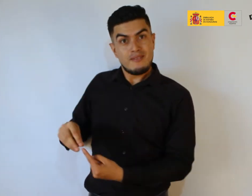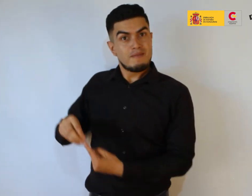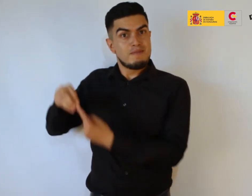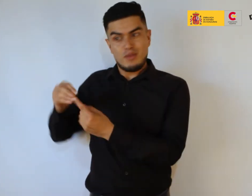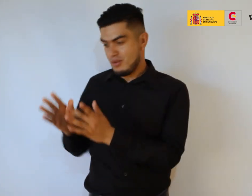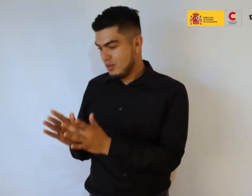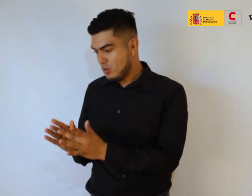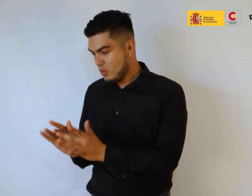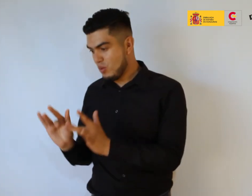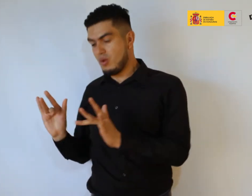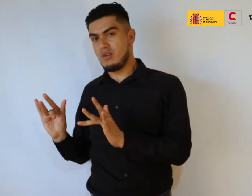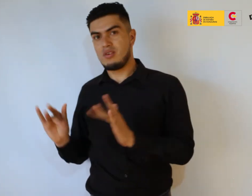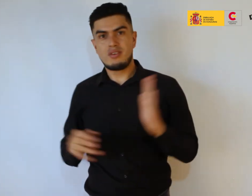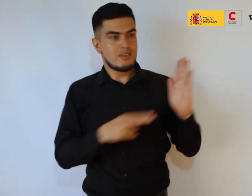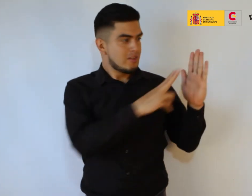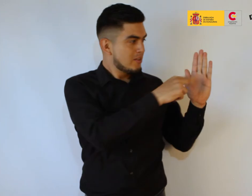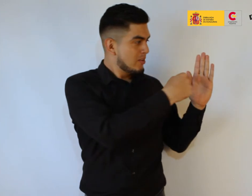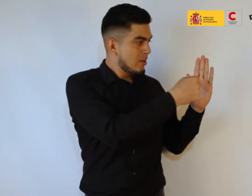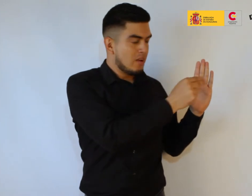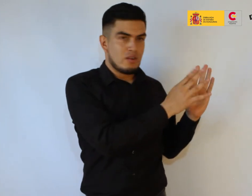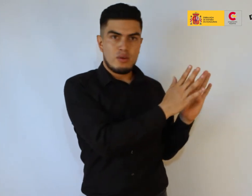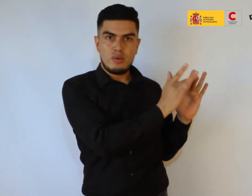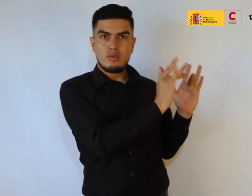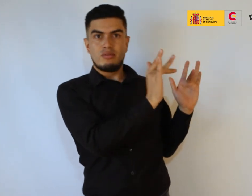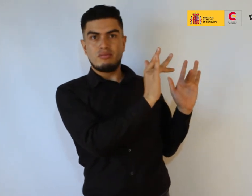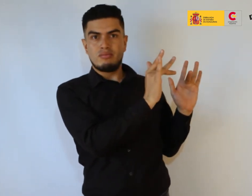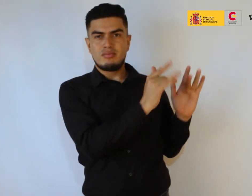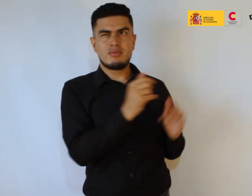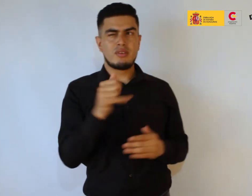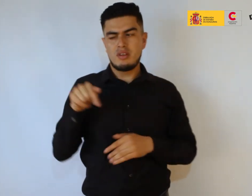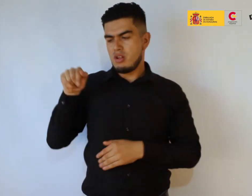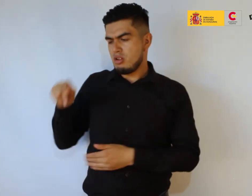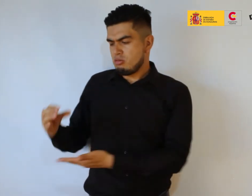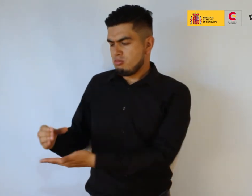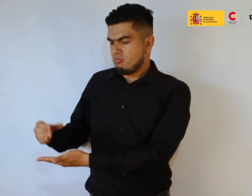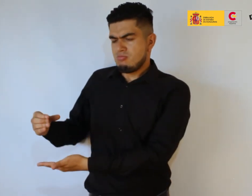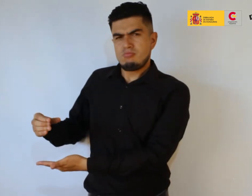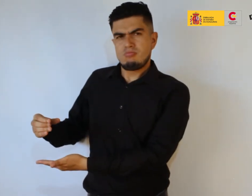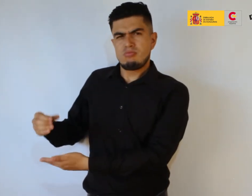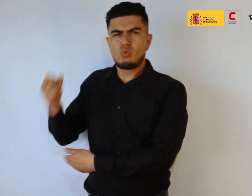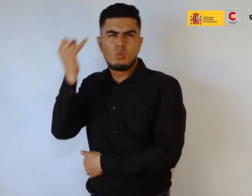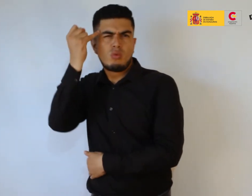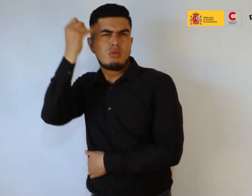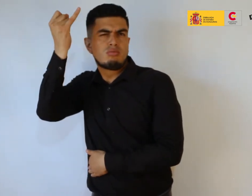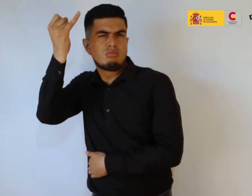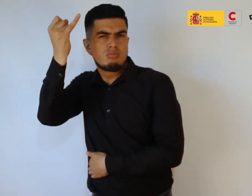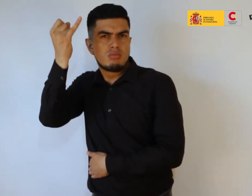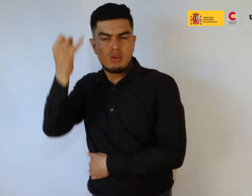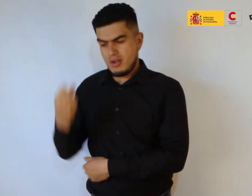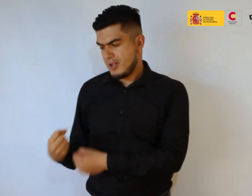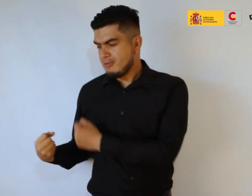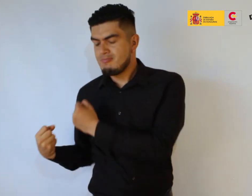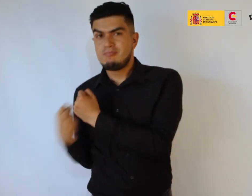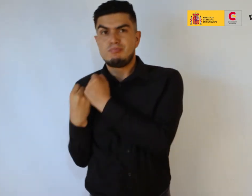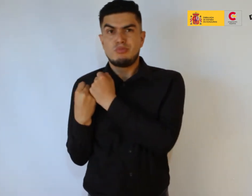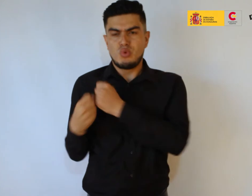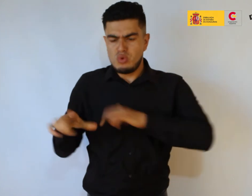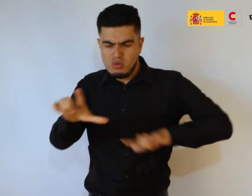de microalgas del océano. El cultivo lo ha realizado en colaboración con el Instituto de Microbiología de